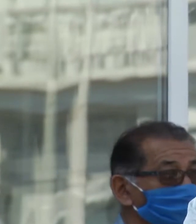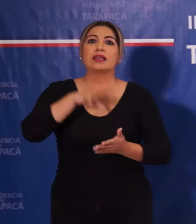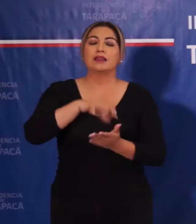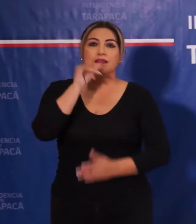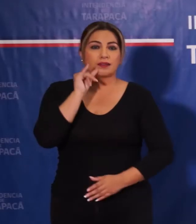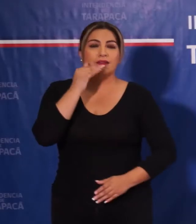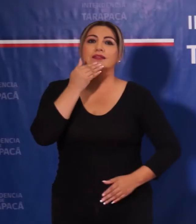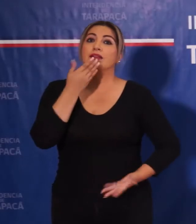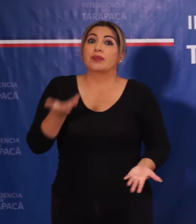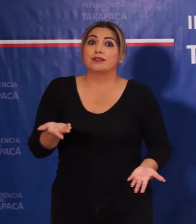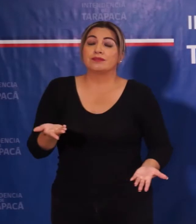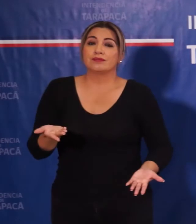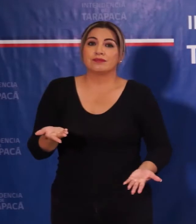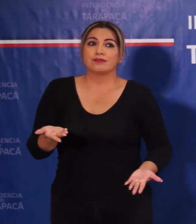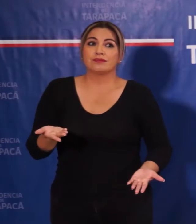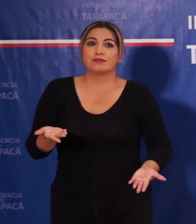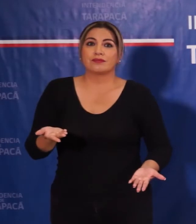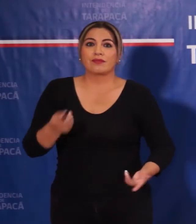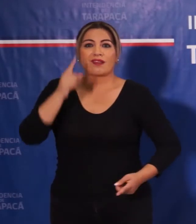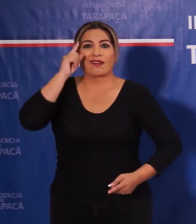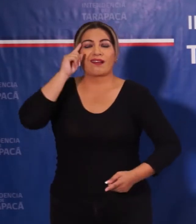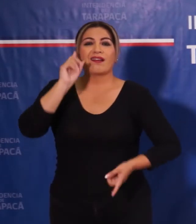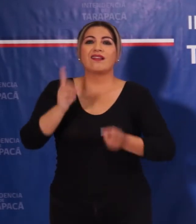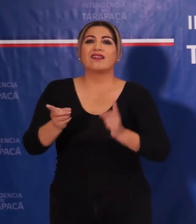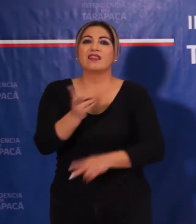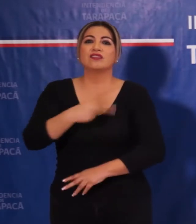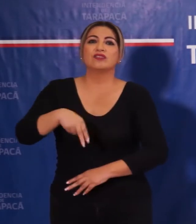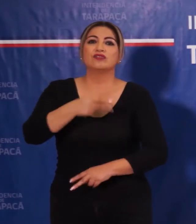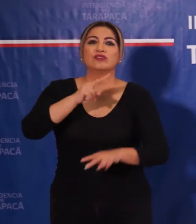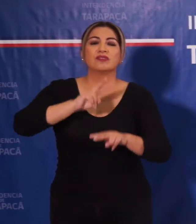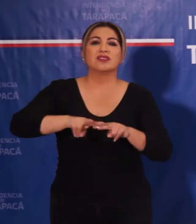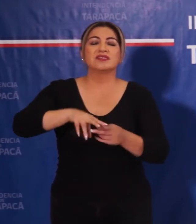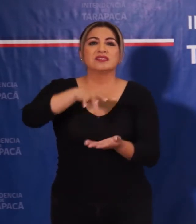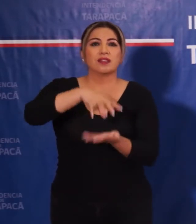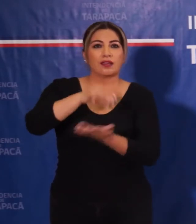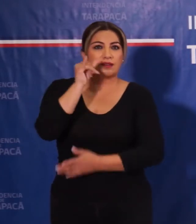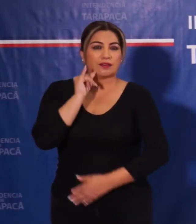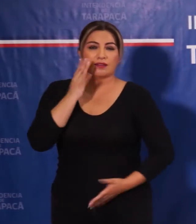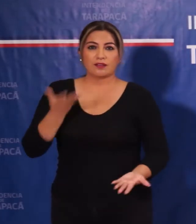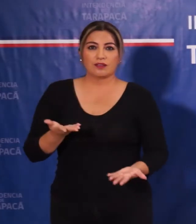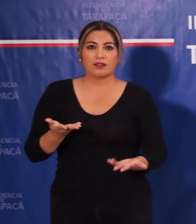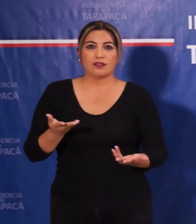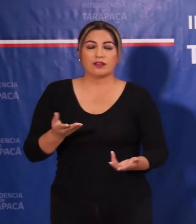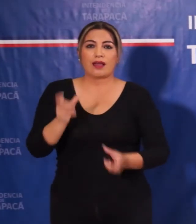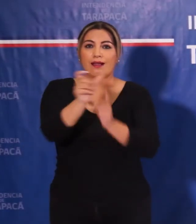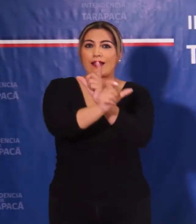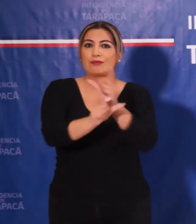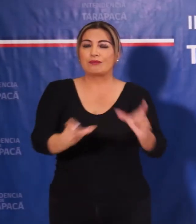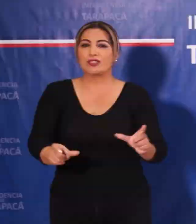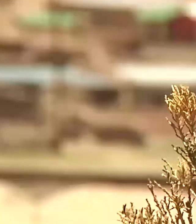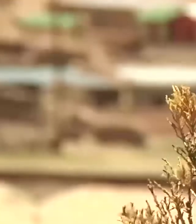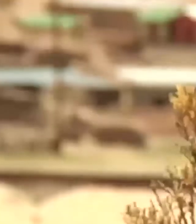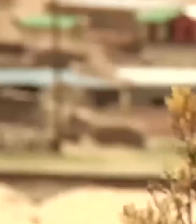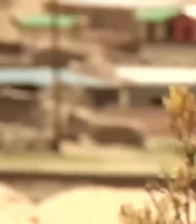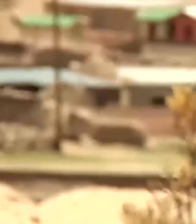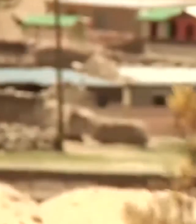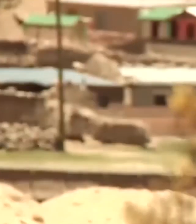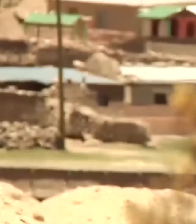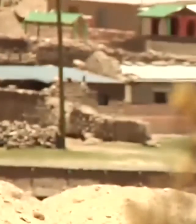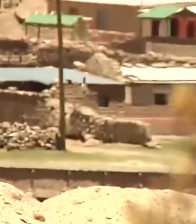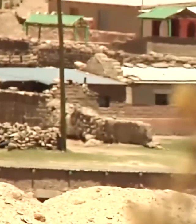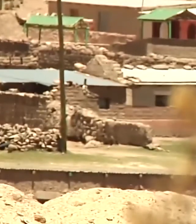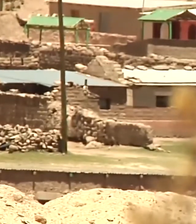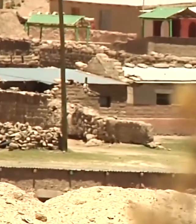pero también obedece a la estrategia que hemos estado siguiendo en nuestra región respecto de la búsqueda de casos activos. Guara,